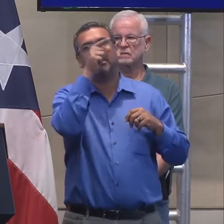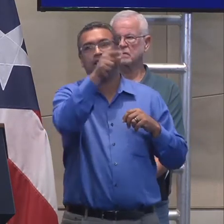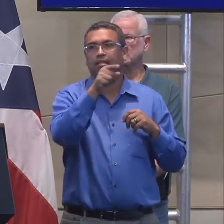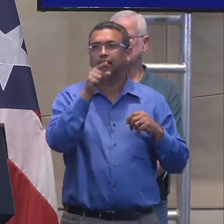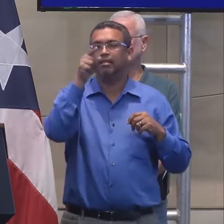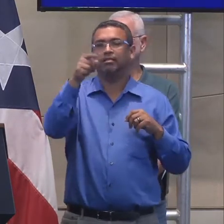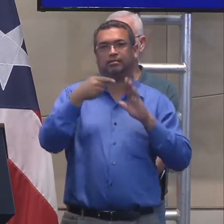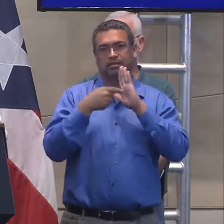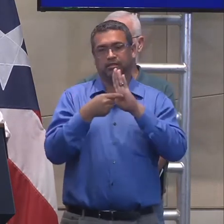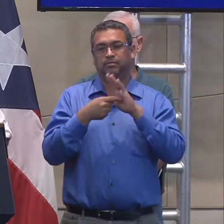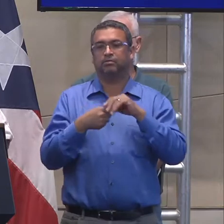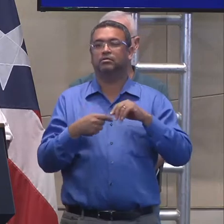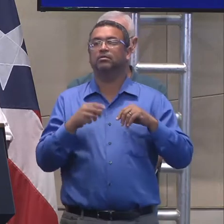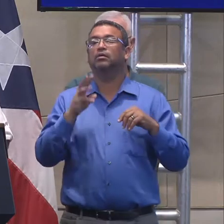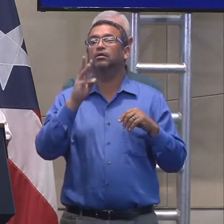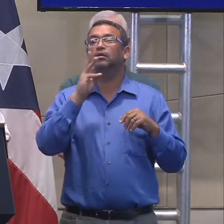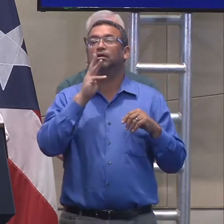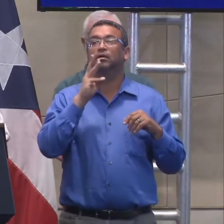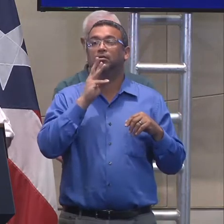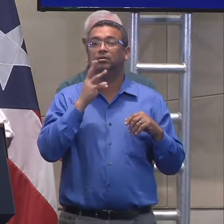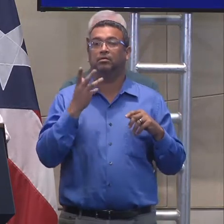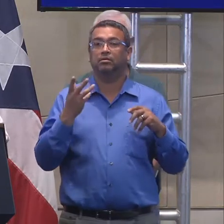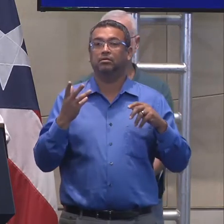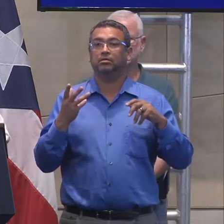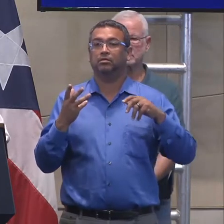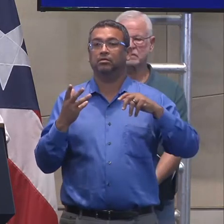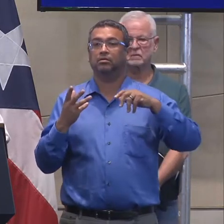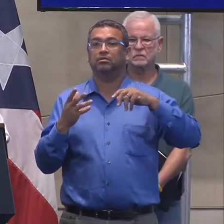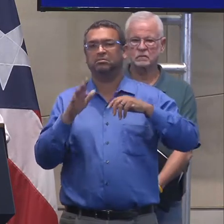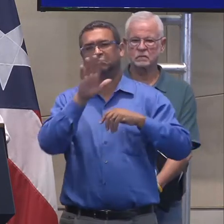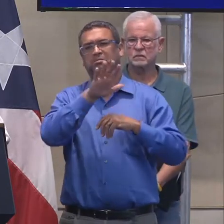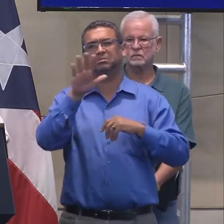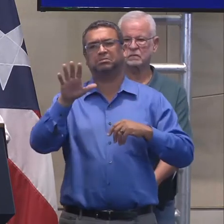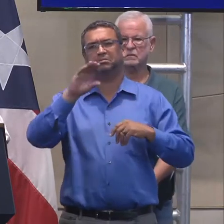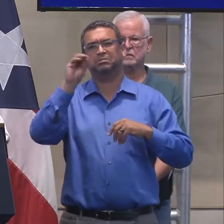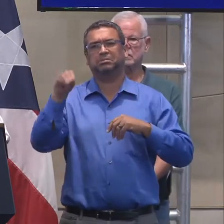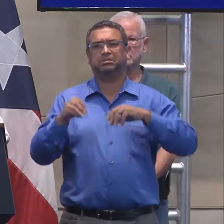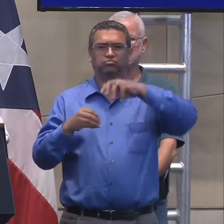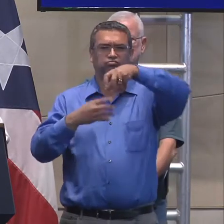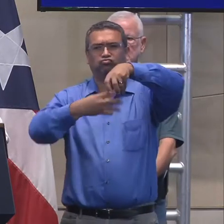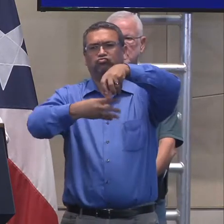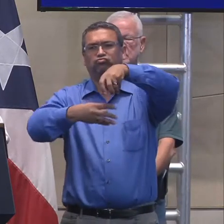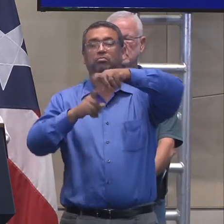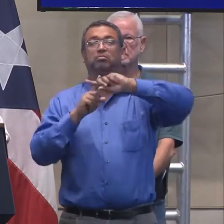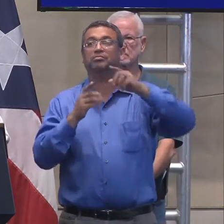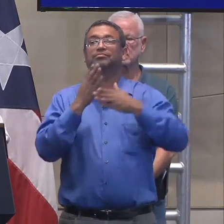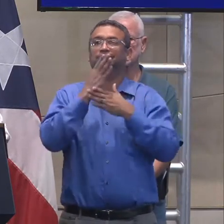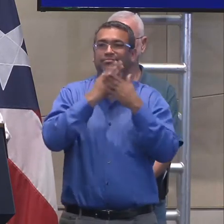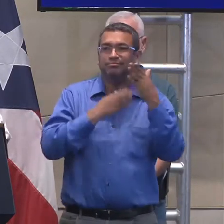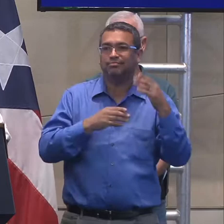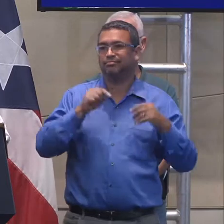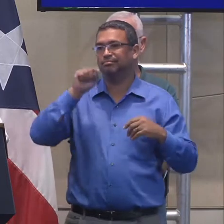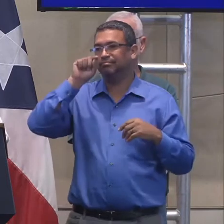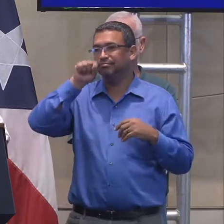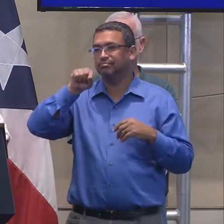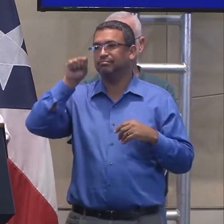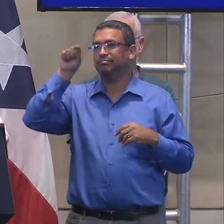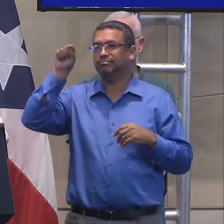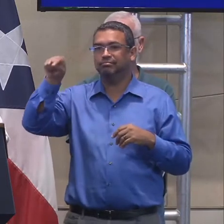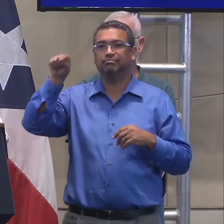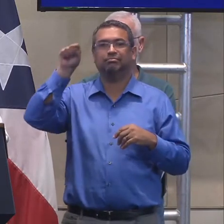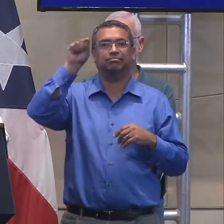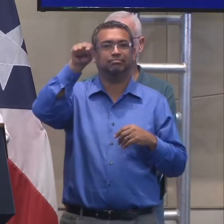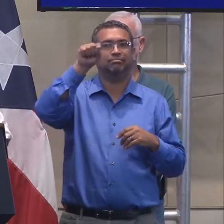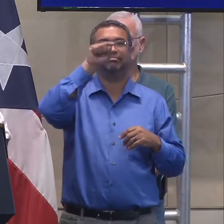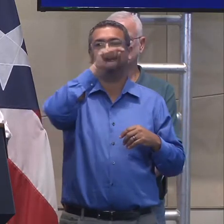al agua por acueductos ha subido más del 55%, pero hay algunas áreas en Puerto Rico que todavía están, ¿verdad?,